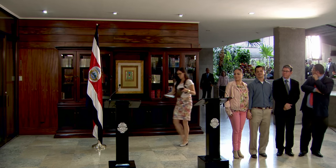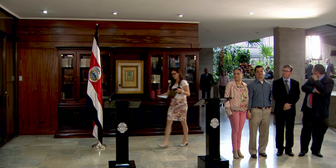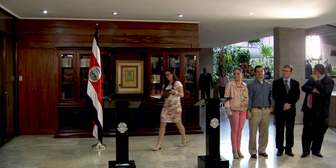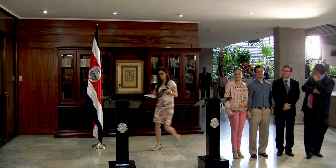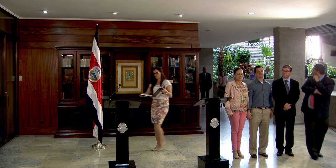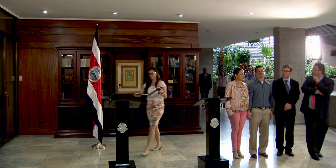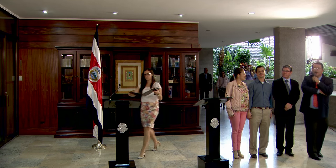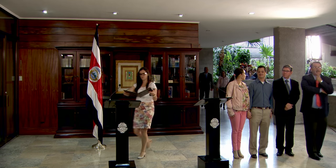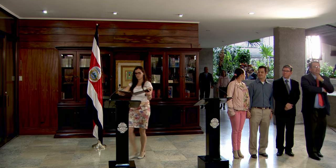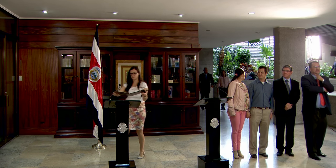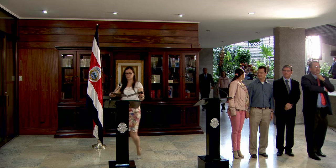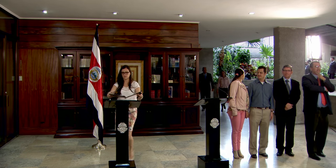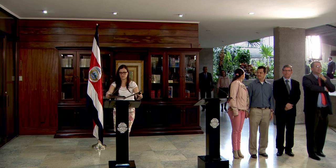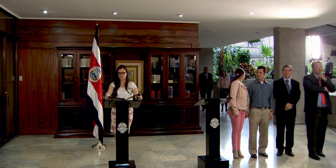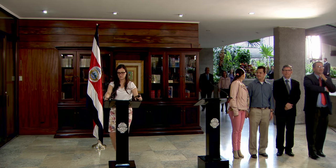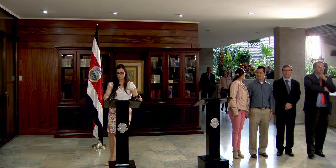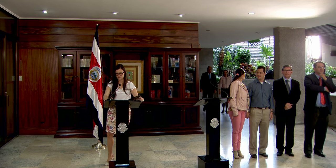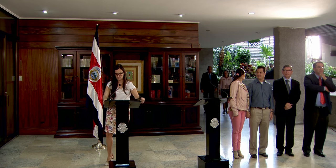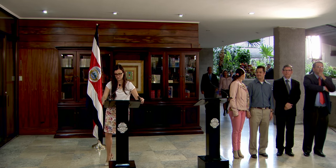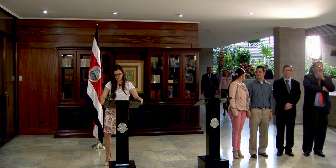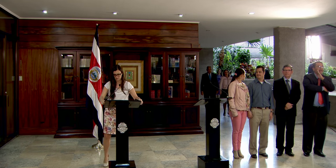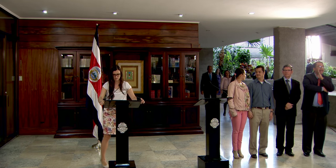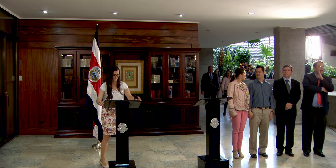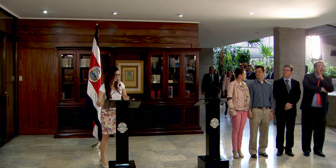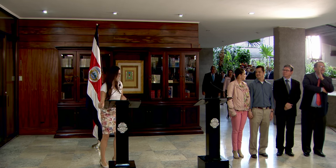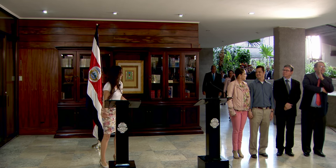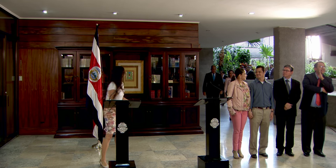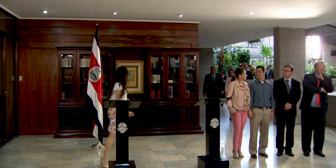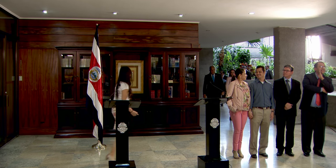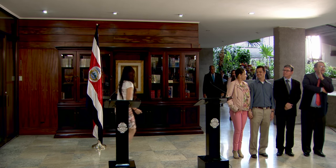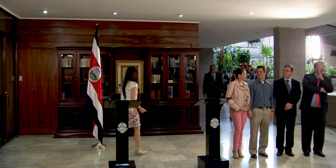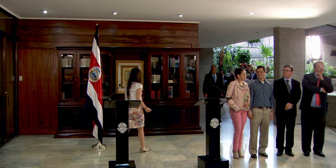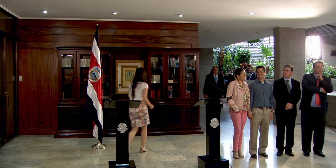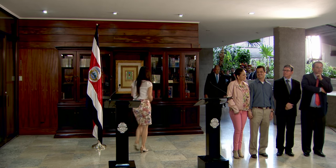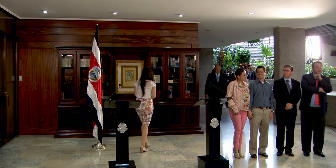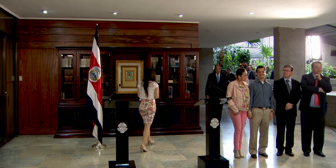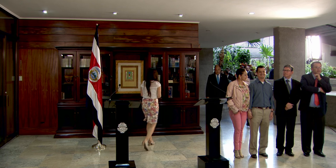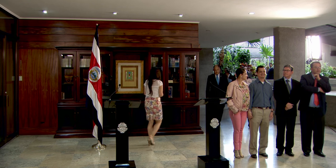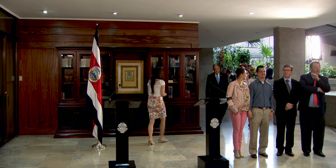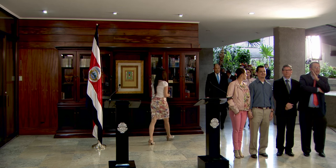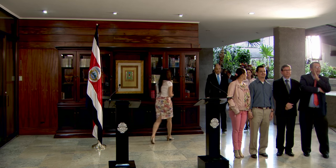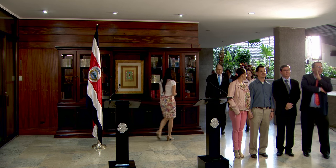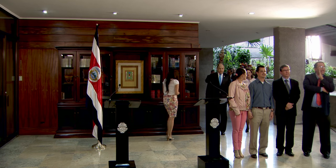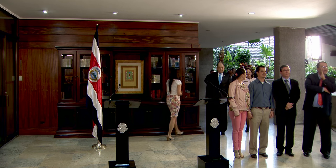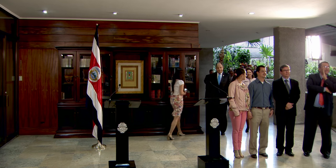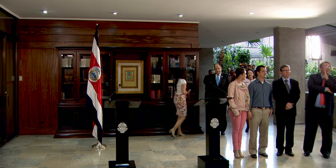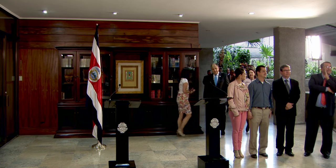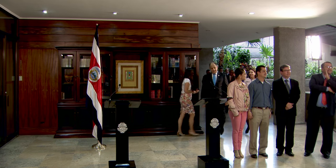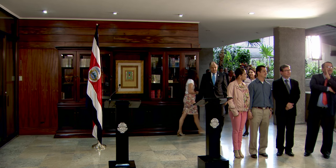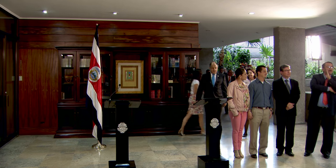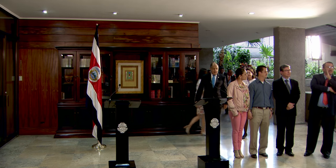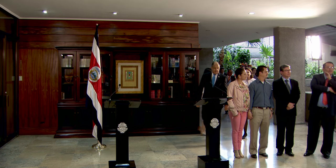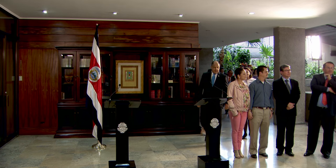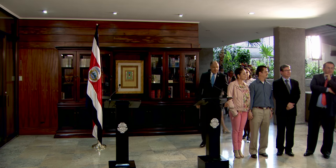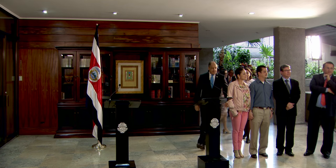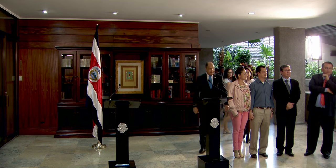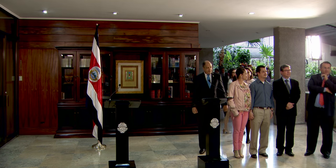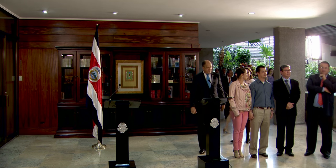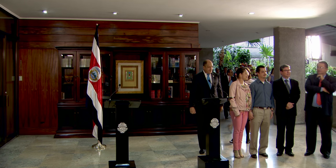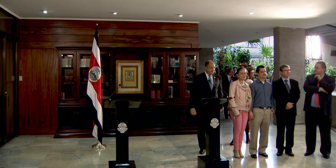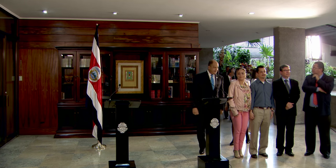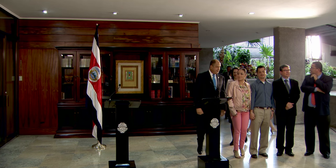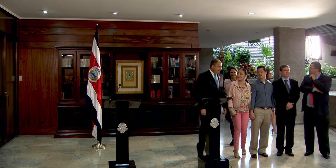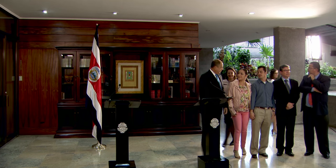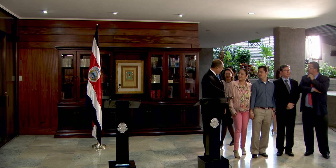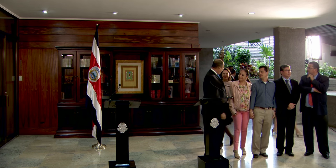Muchísimas gracias por acompañarnos en esta declaración que dará el Gobierno de la República en relación a la